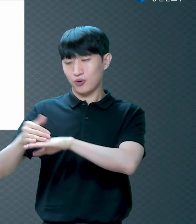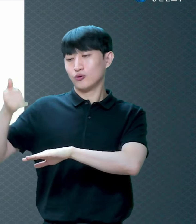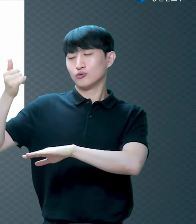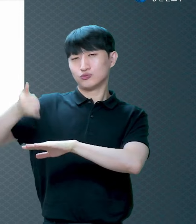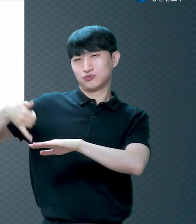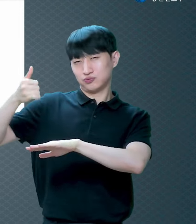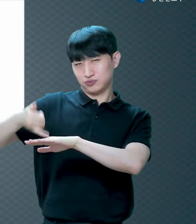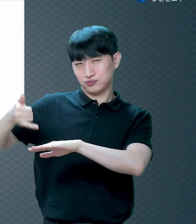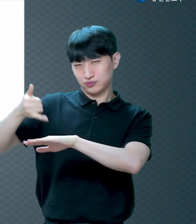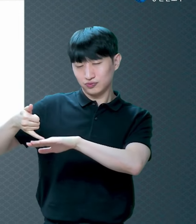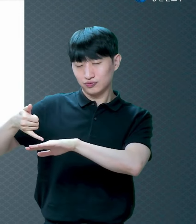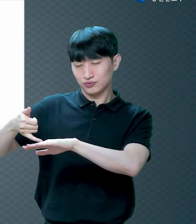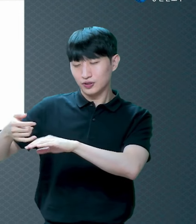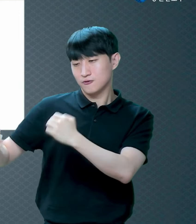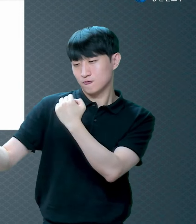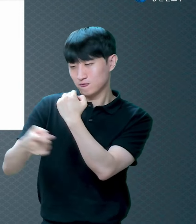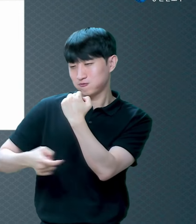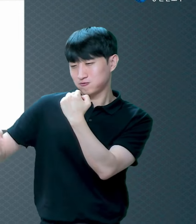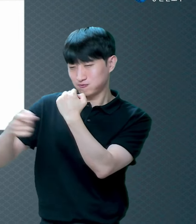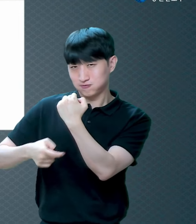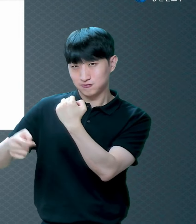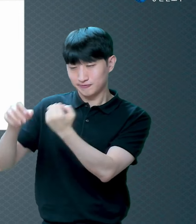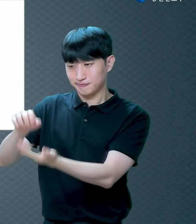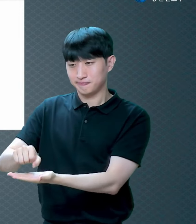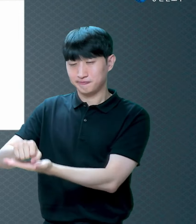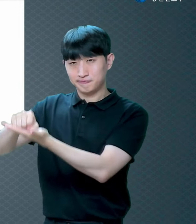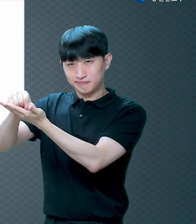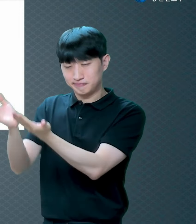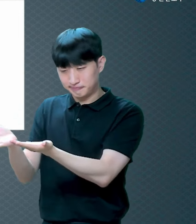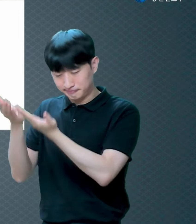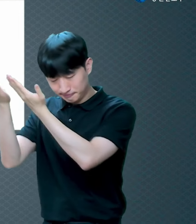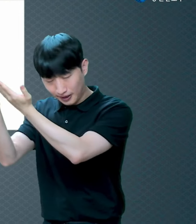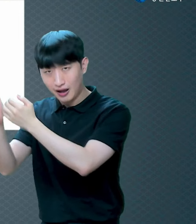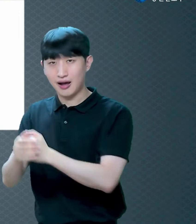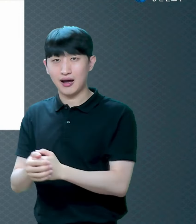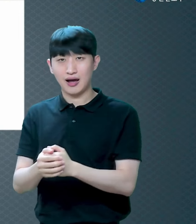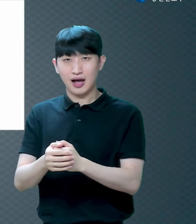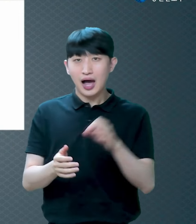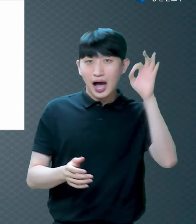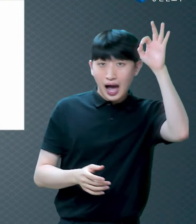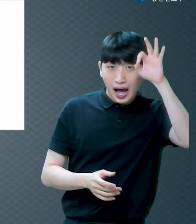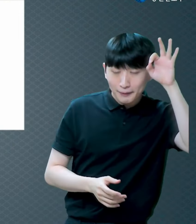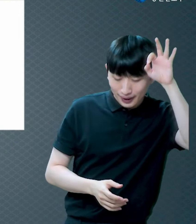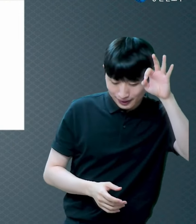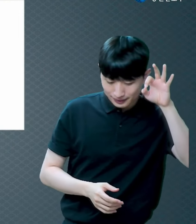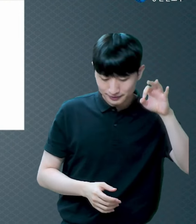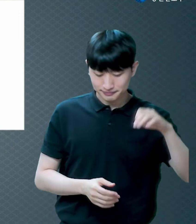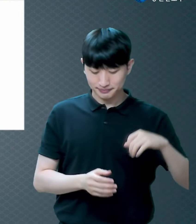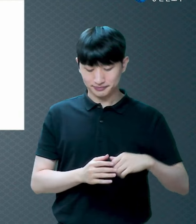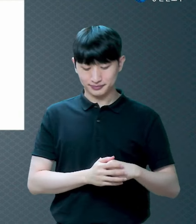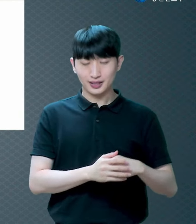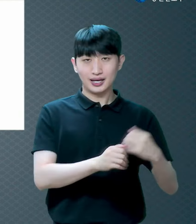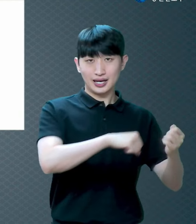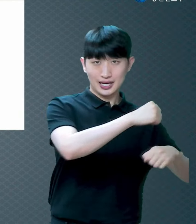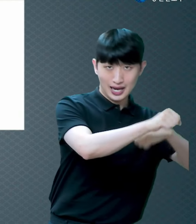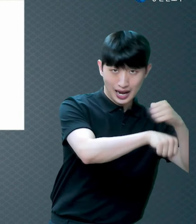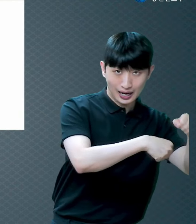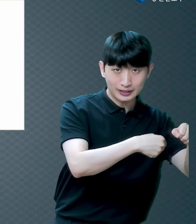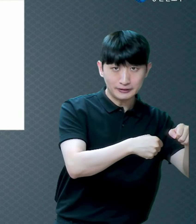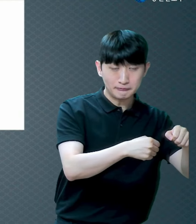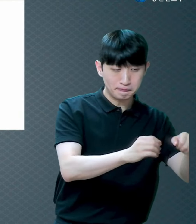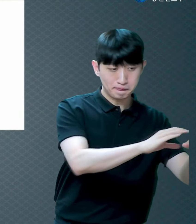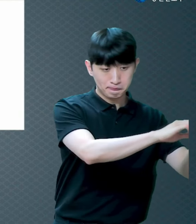삼았어요 아벨은 기름 그리고 양의